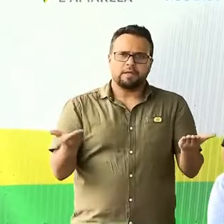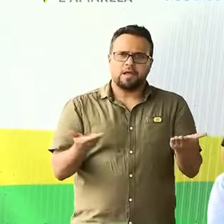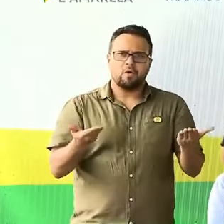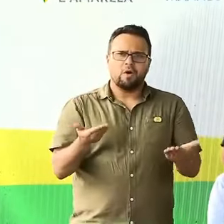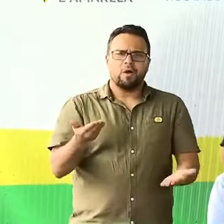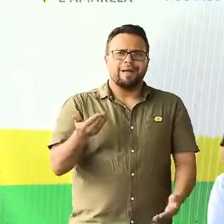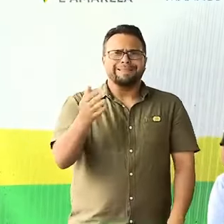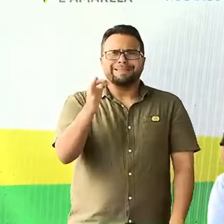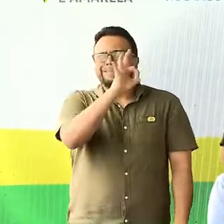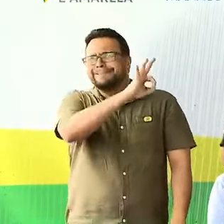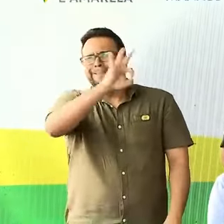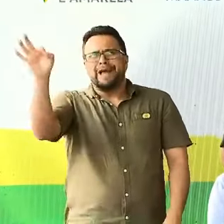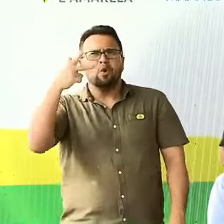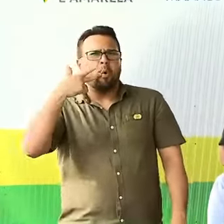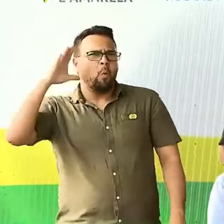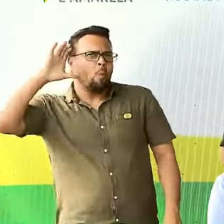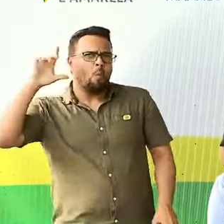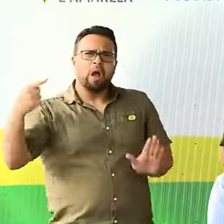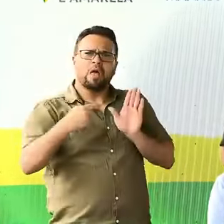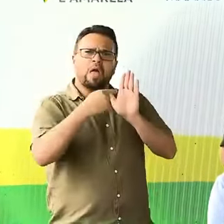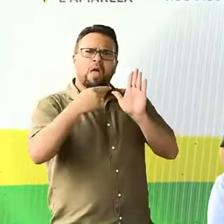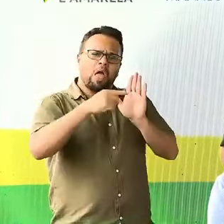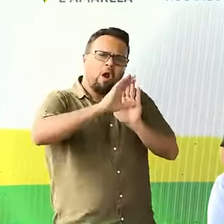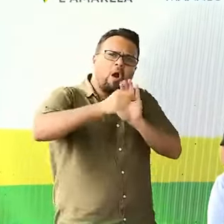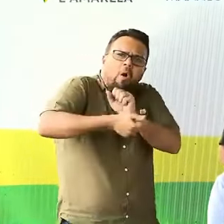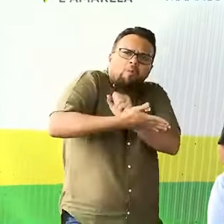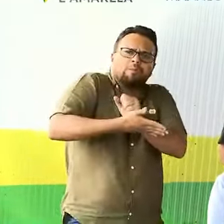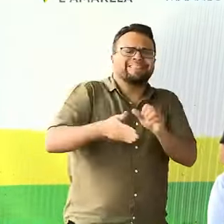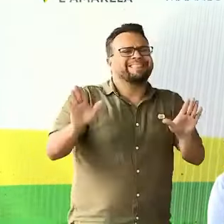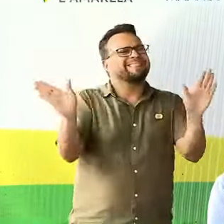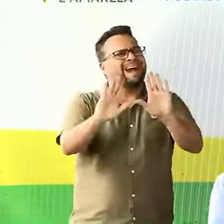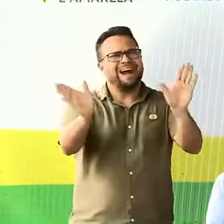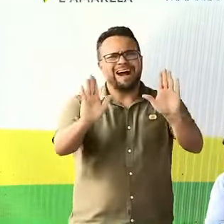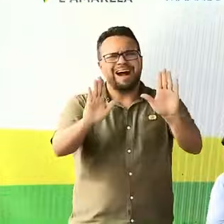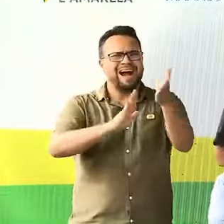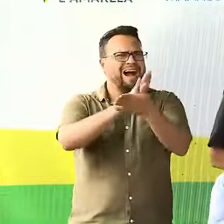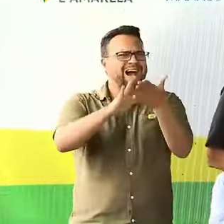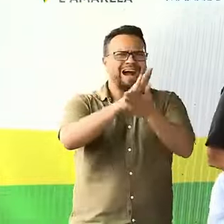nenhum ato de corrupção foi dictado em nosso governo.